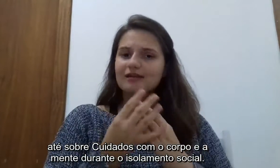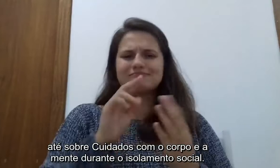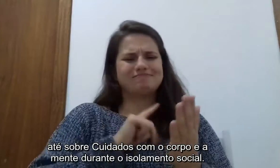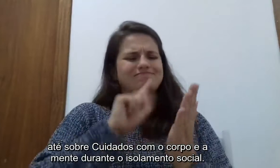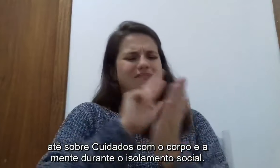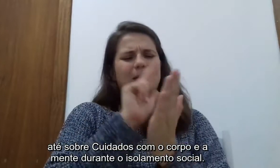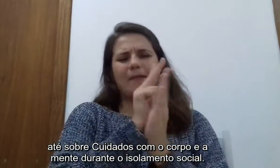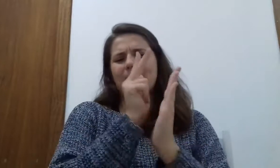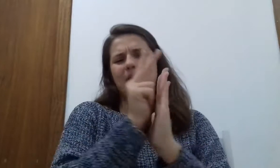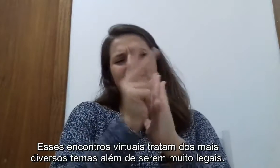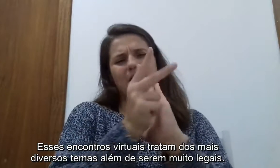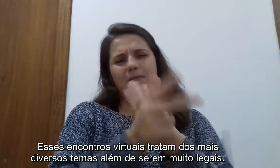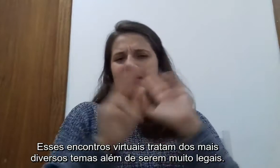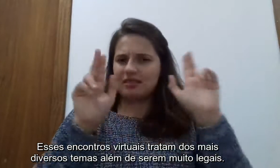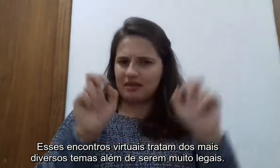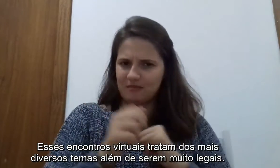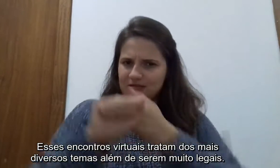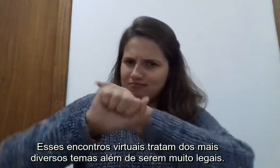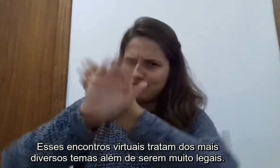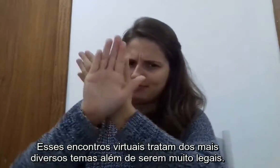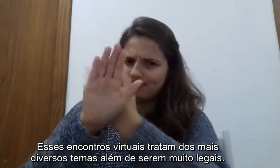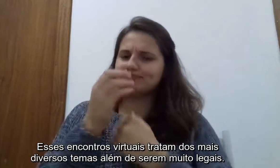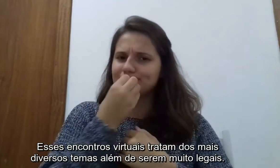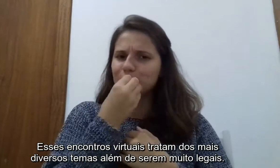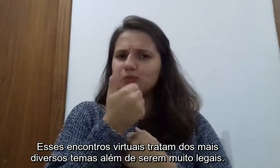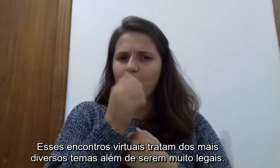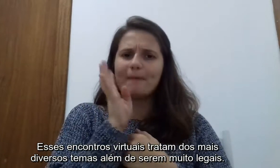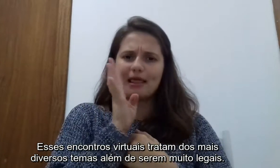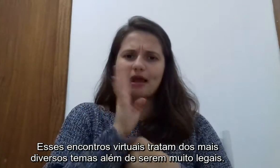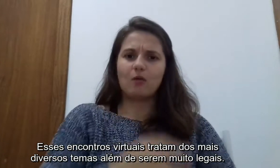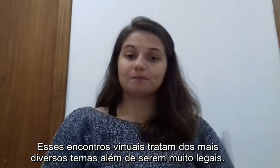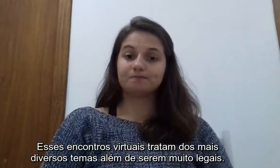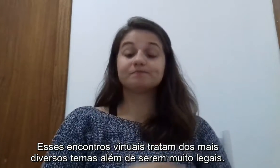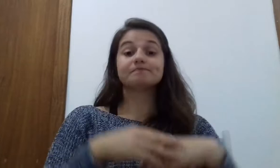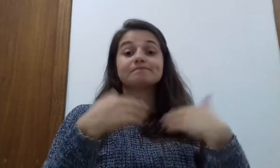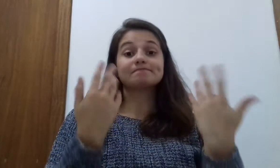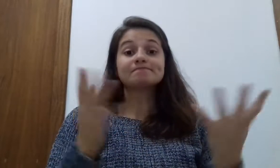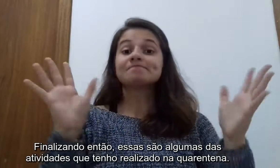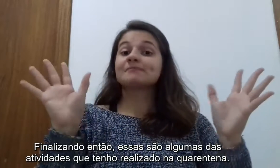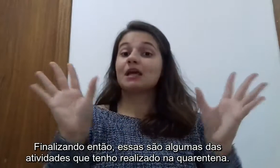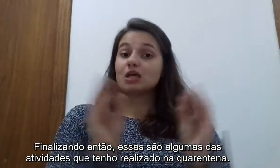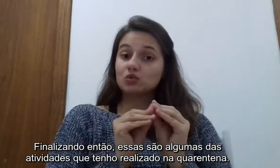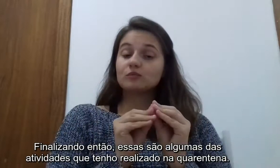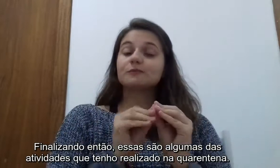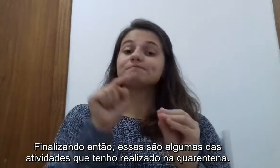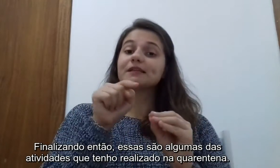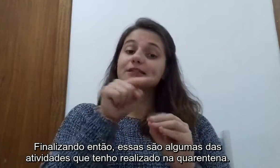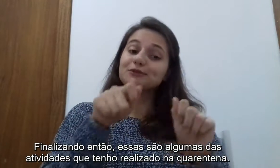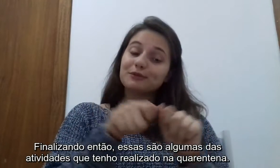Esses encontros virtuais tratam dos mais diversos temas, além de serem muito legais. Finalizando então, essas são algumas